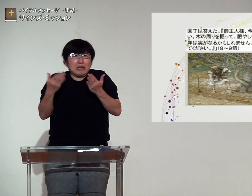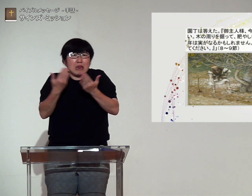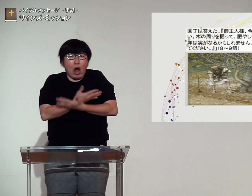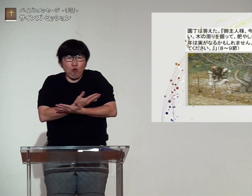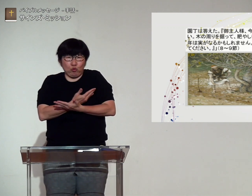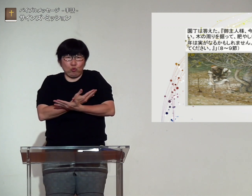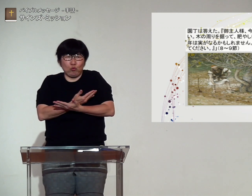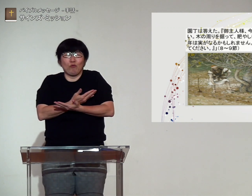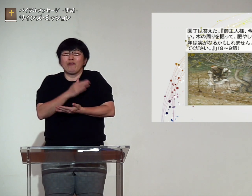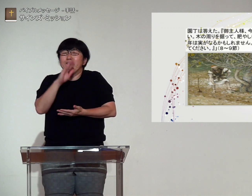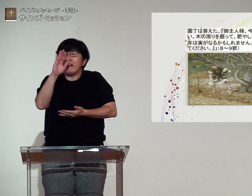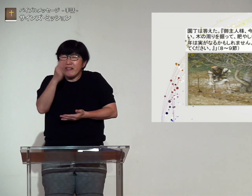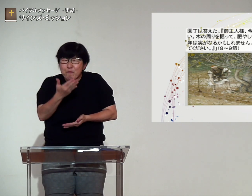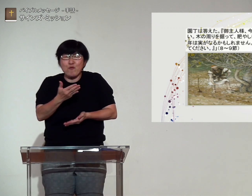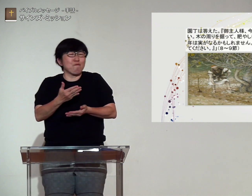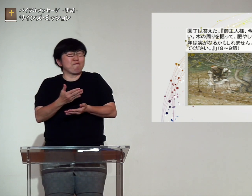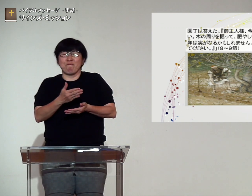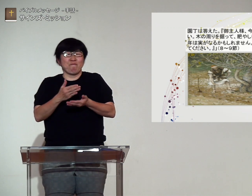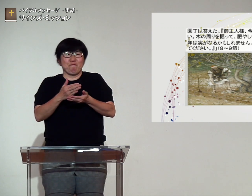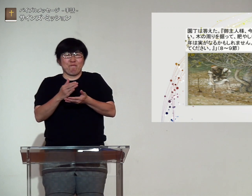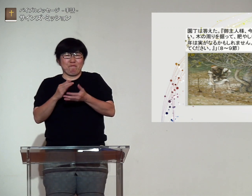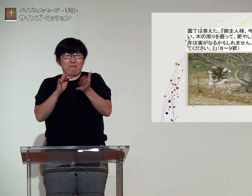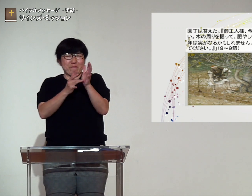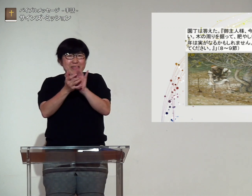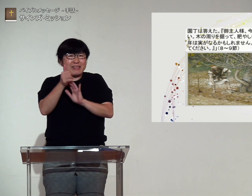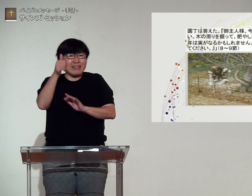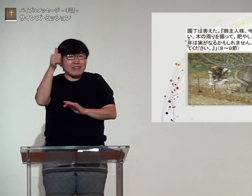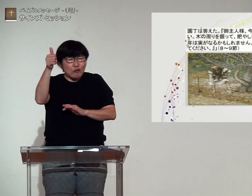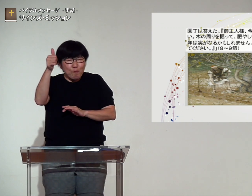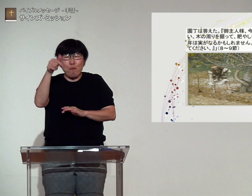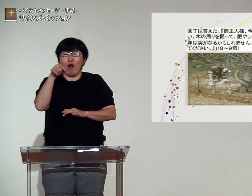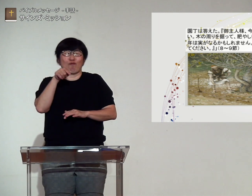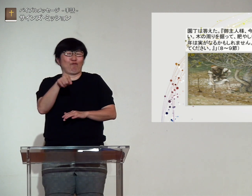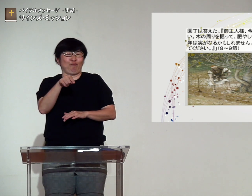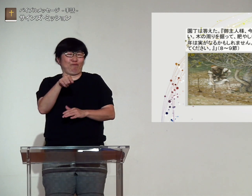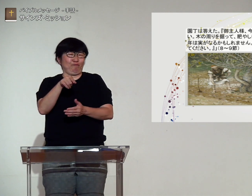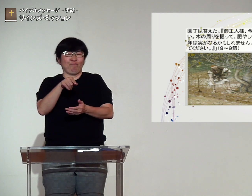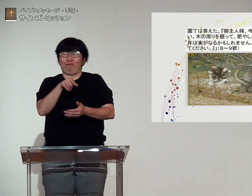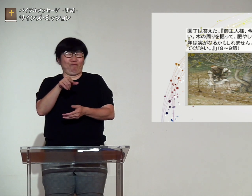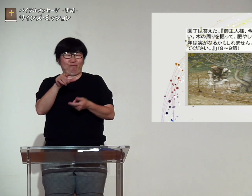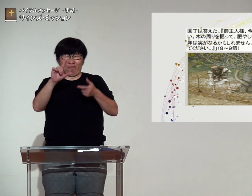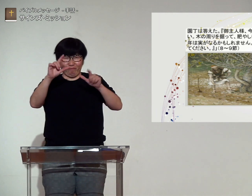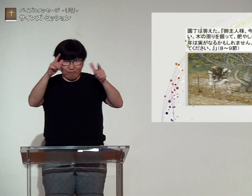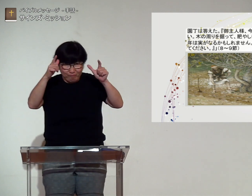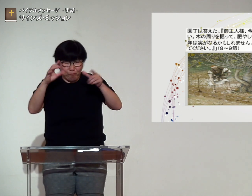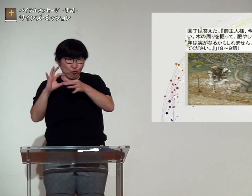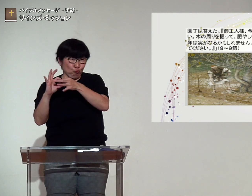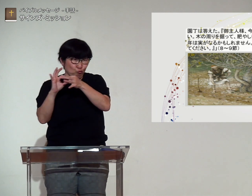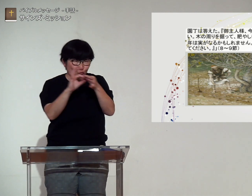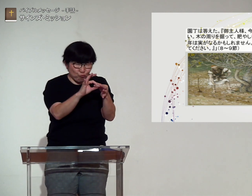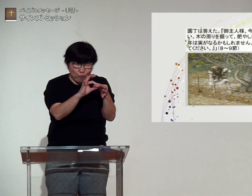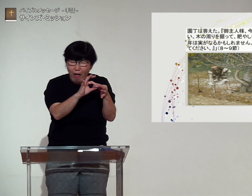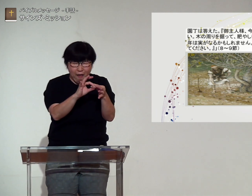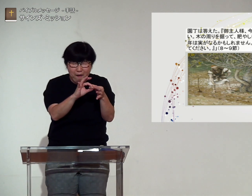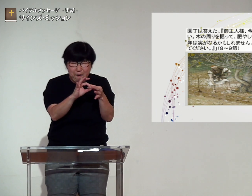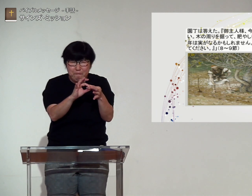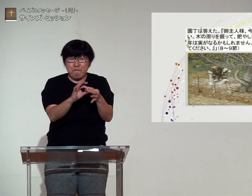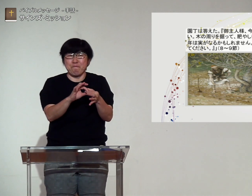になってしまいますよねところがイエス様はそうはなさらない